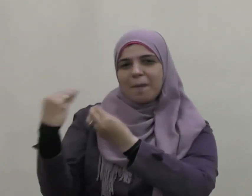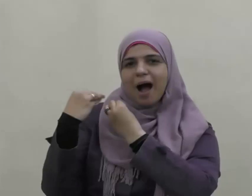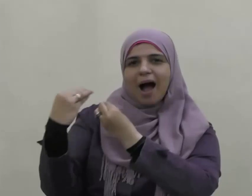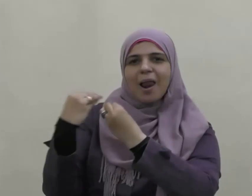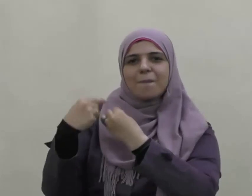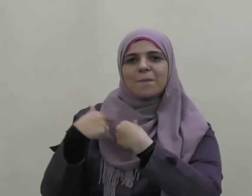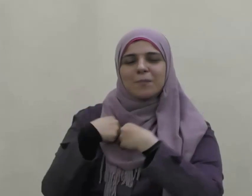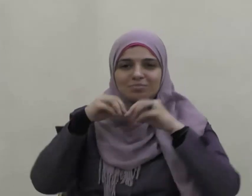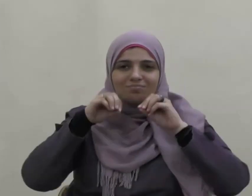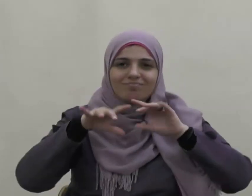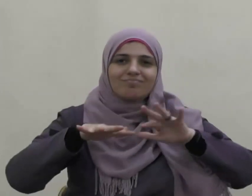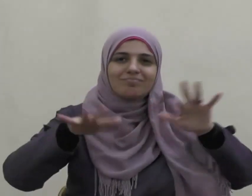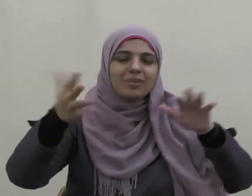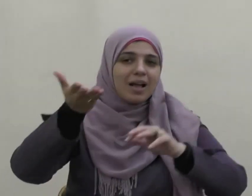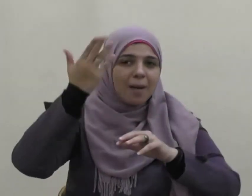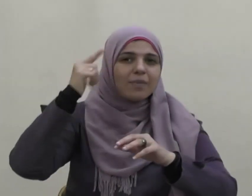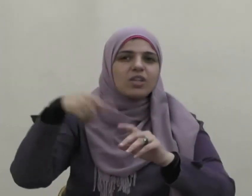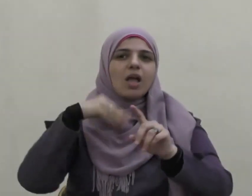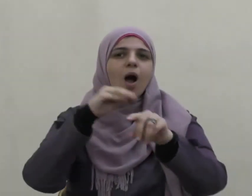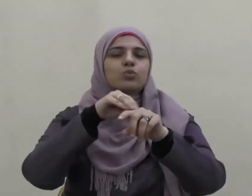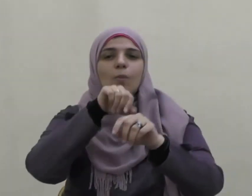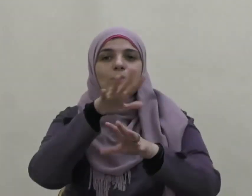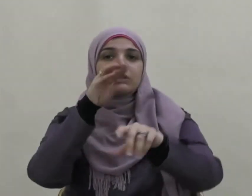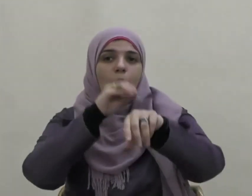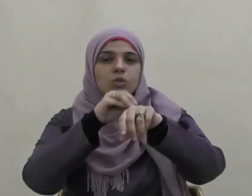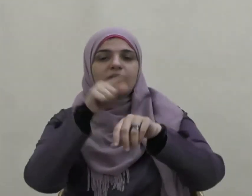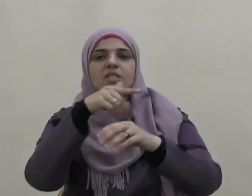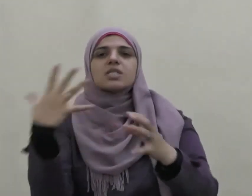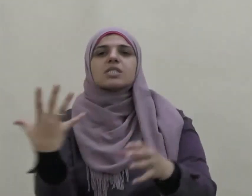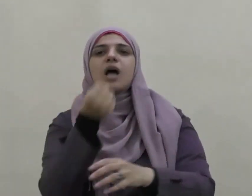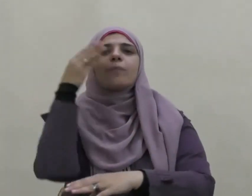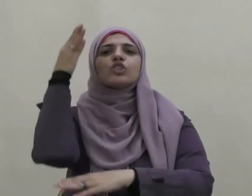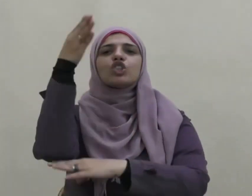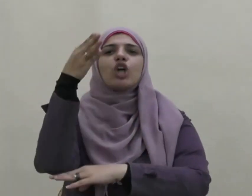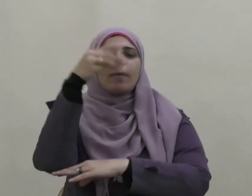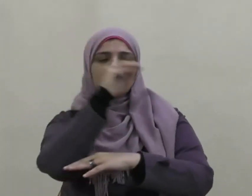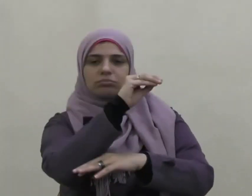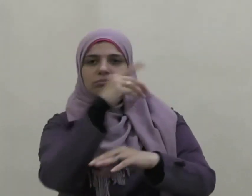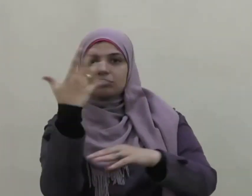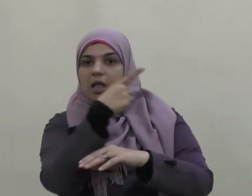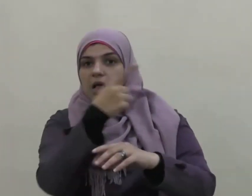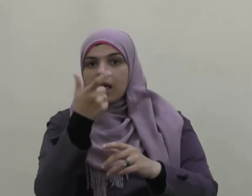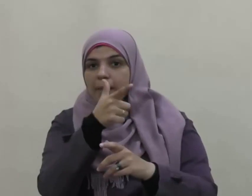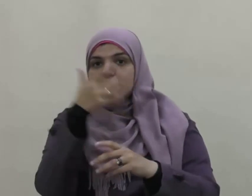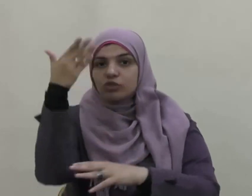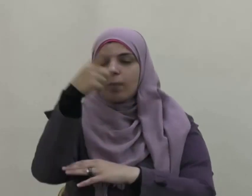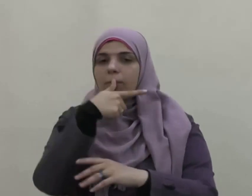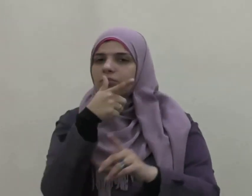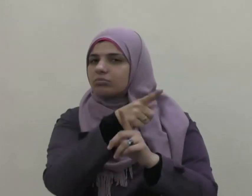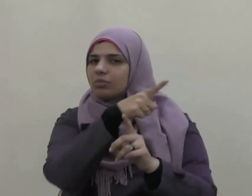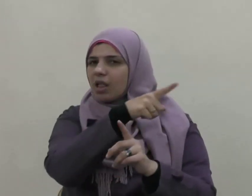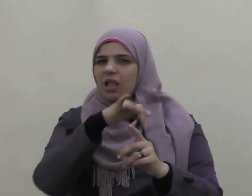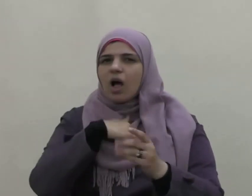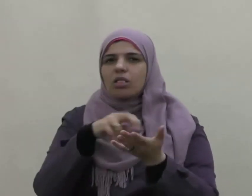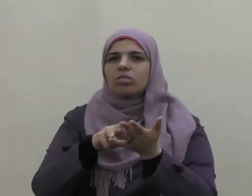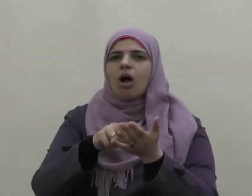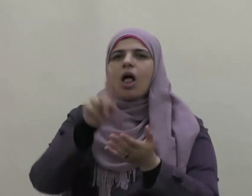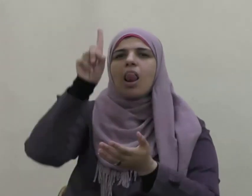حينما أوصى صاحب جمل بجمله قائلا أفلا تتق الله في هذه